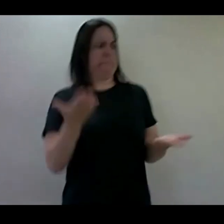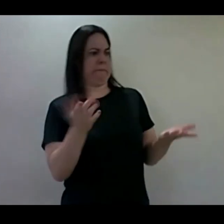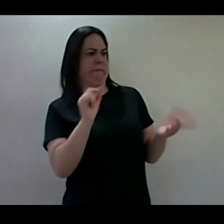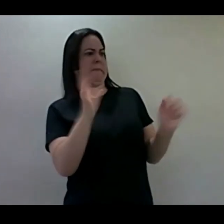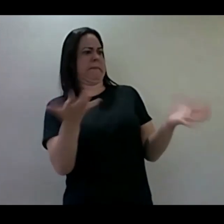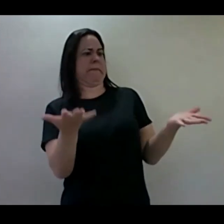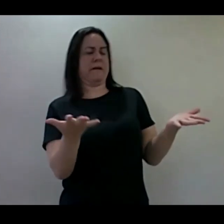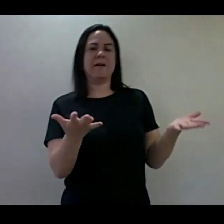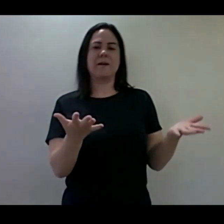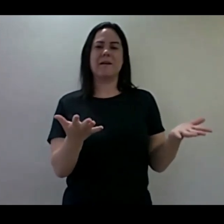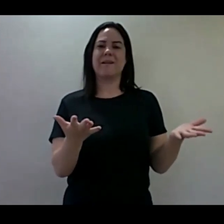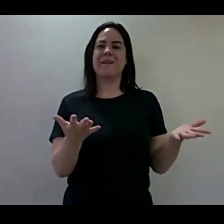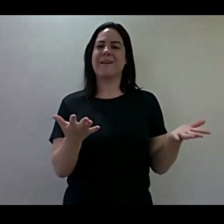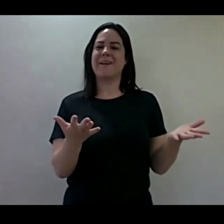Uma planta que fala?